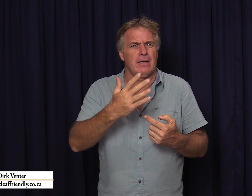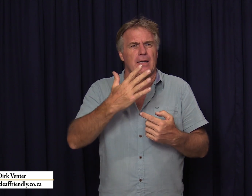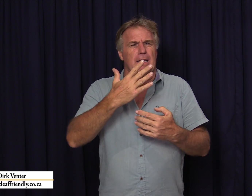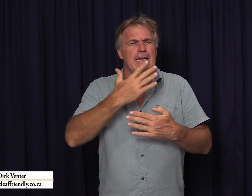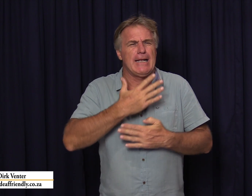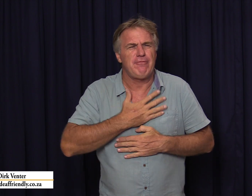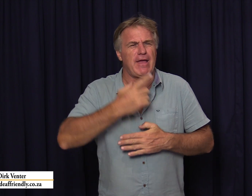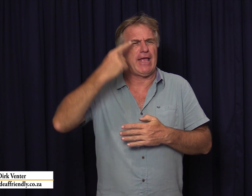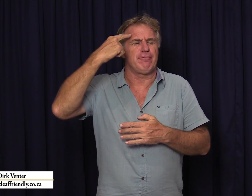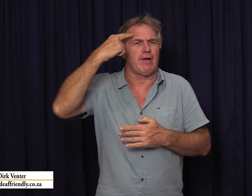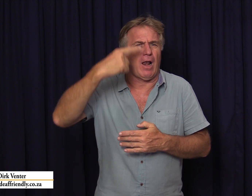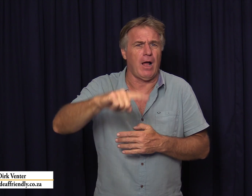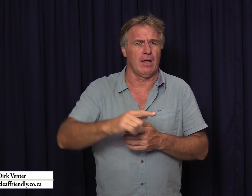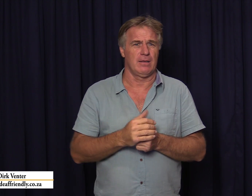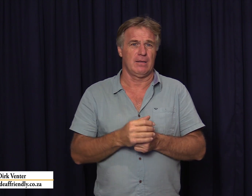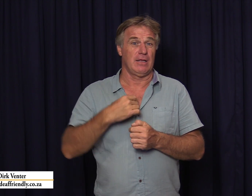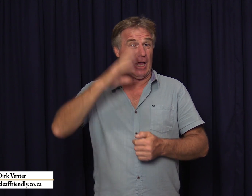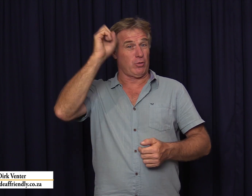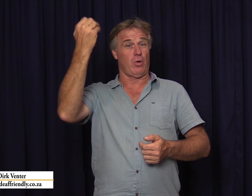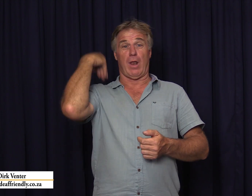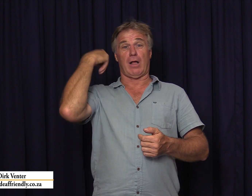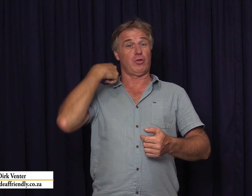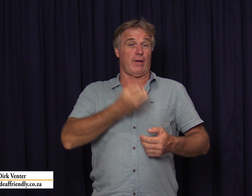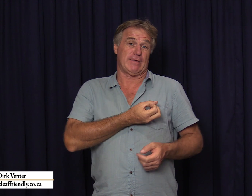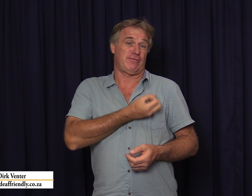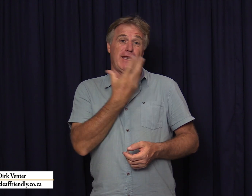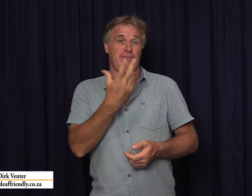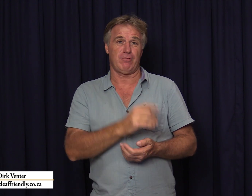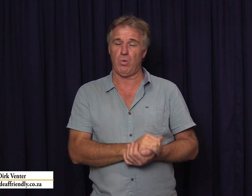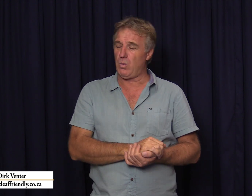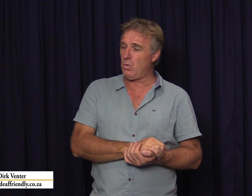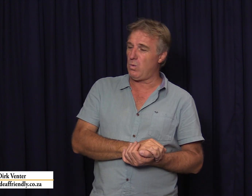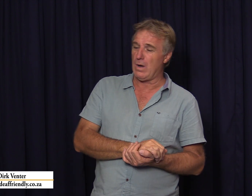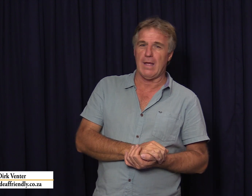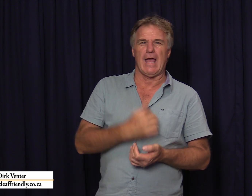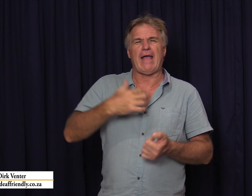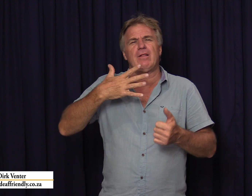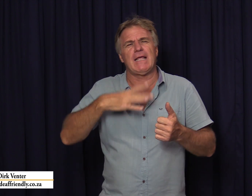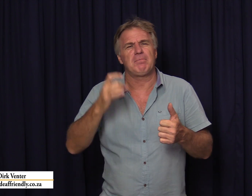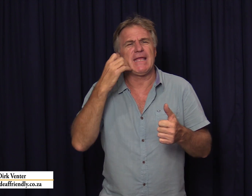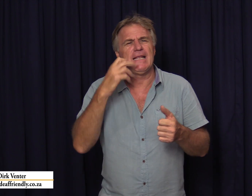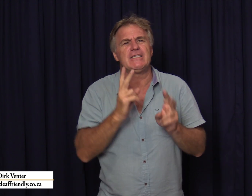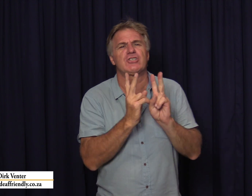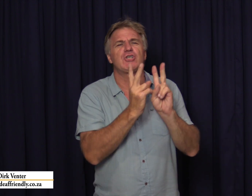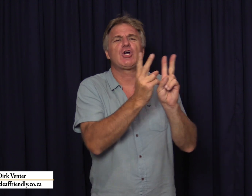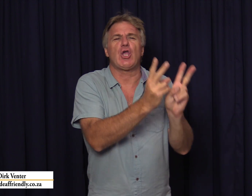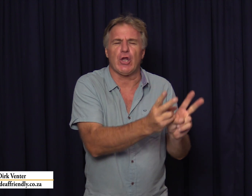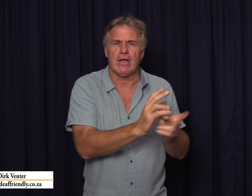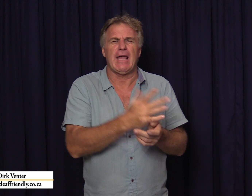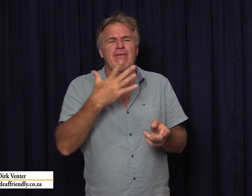en lief hee en verlang ek ondou lang al toe ek was verlief oe ek wil net by Elise kuier ek